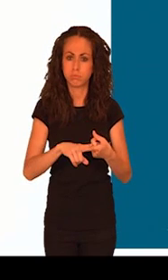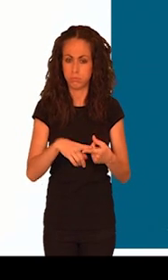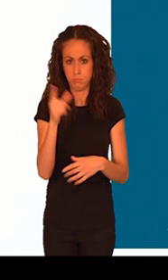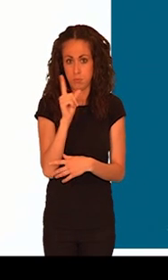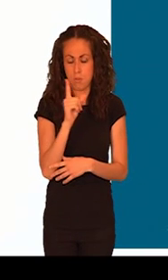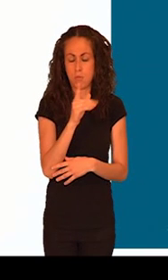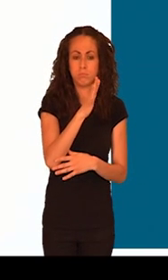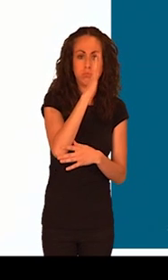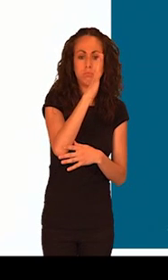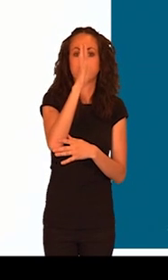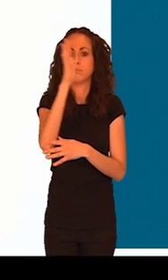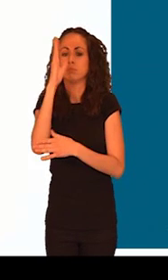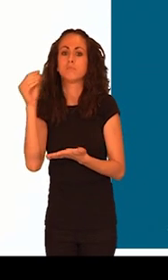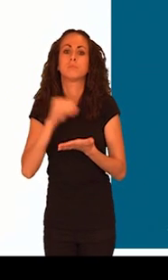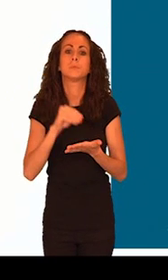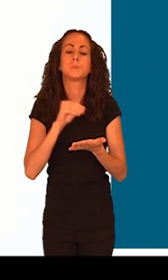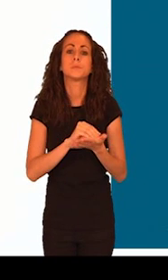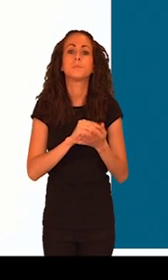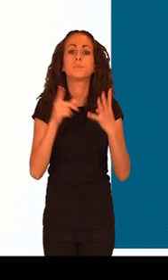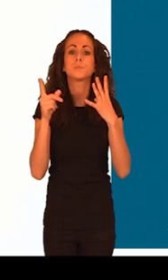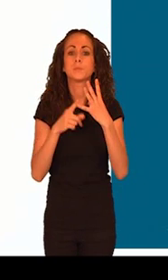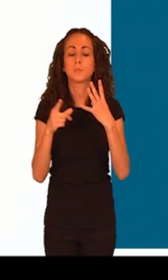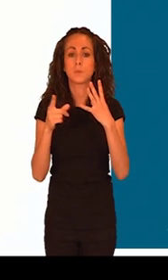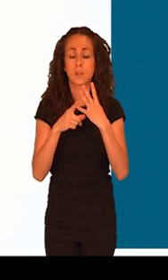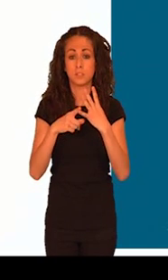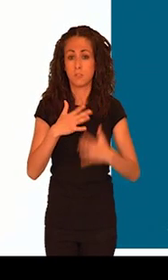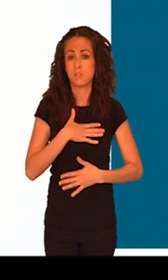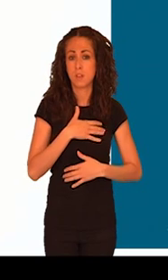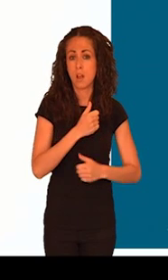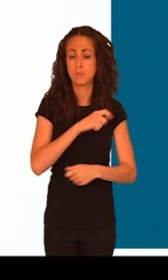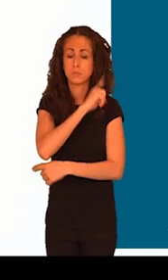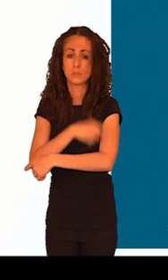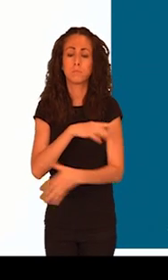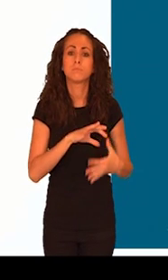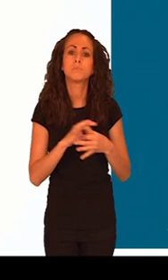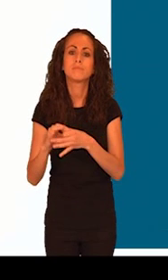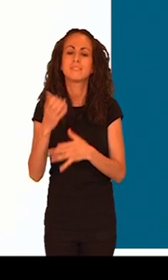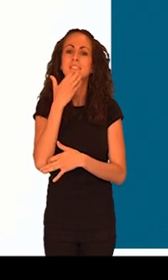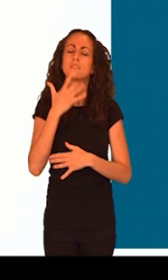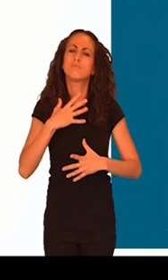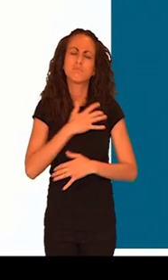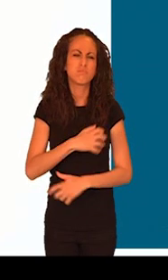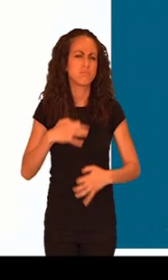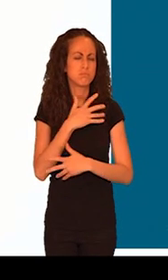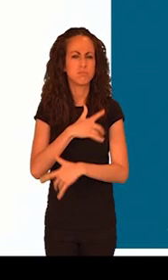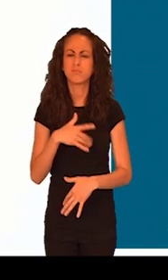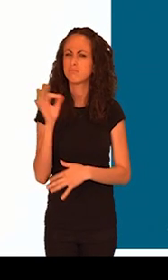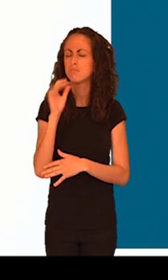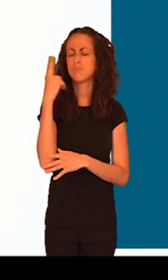frecuentemente. Su estado de salud debe ser adecuado para realizar ejercicio. Si en algún momento no se encuentra bien, deje de hacerlo